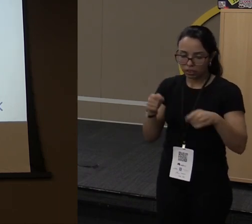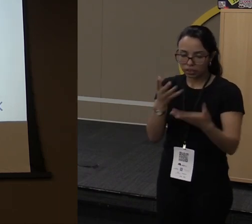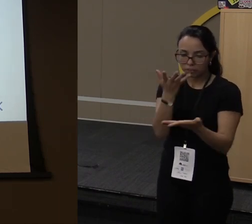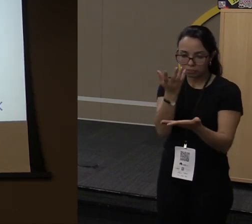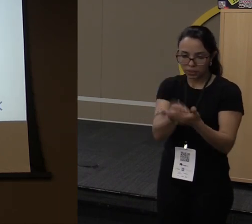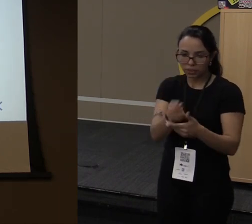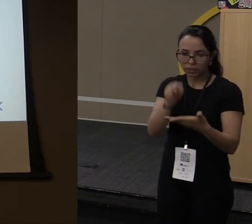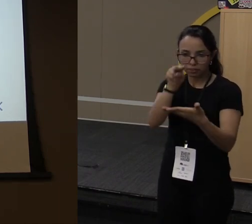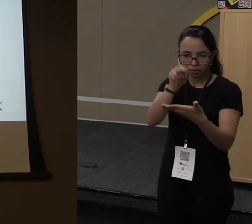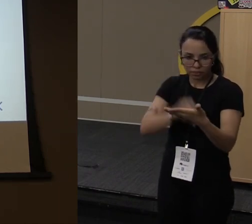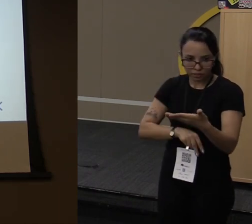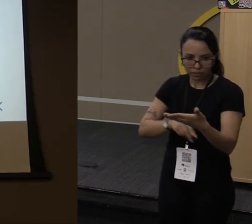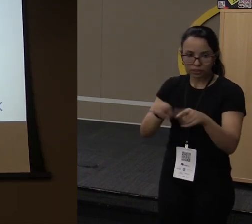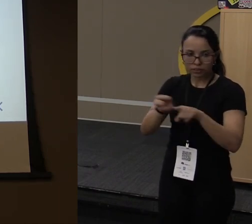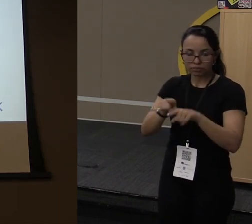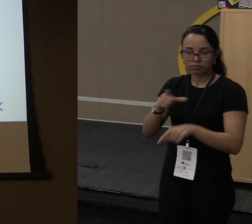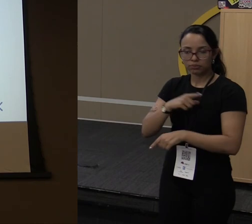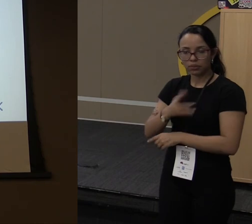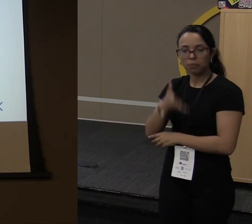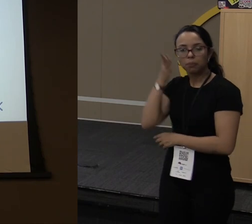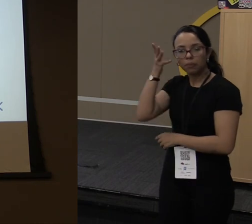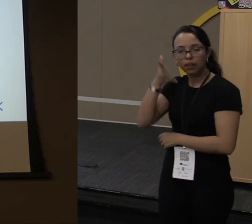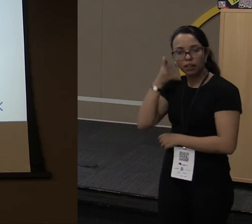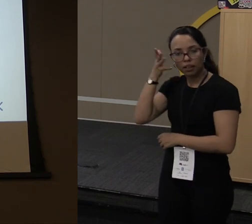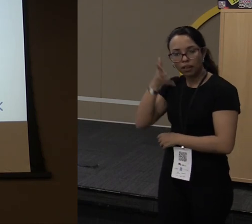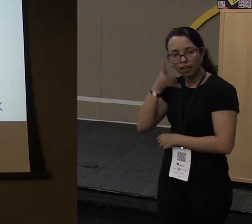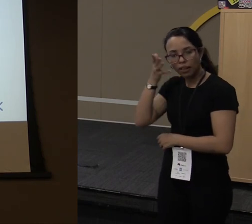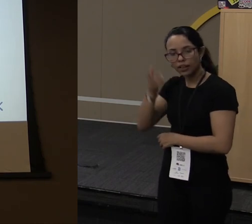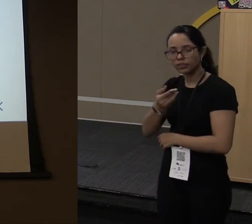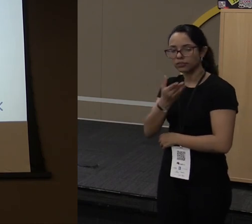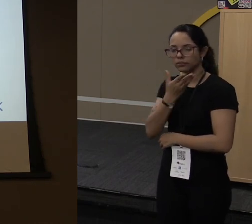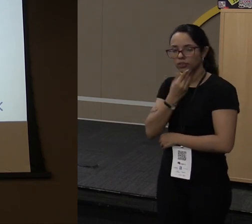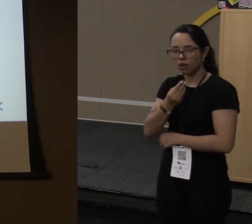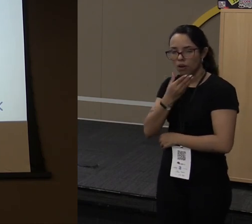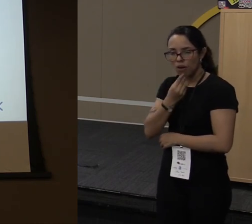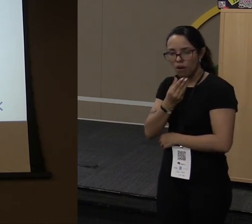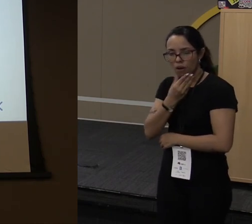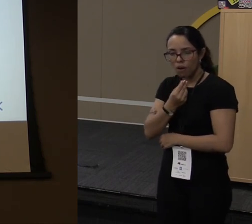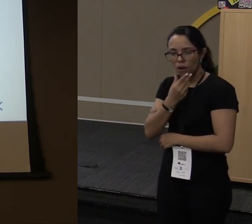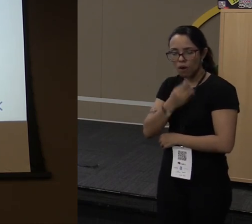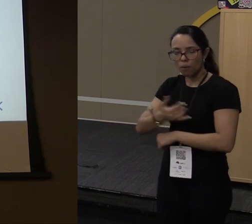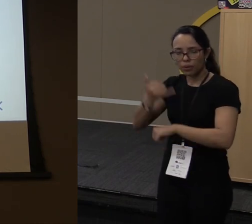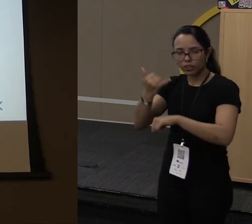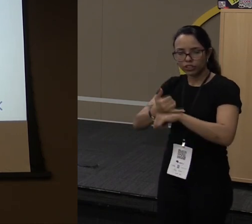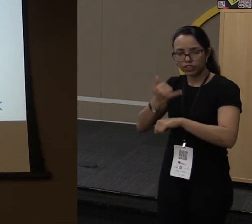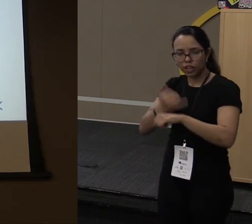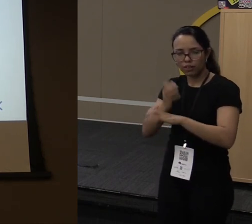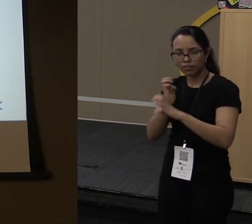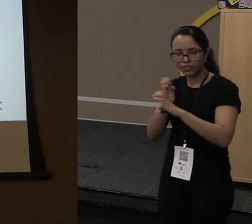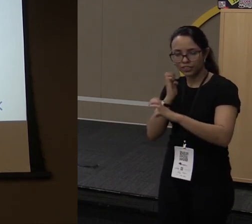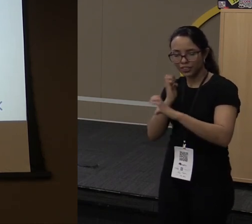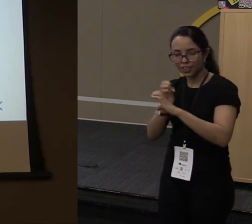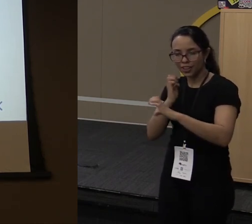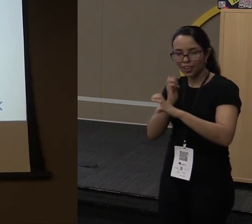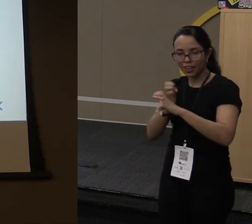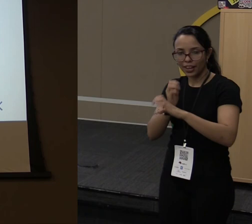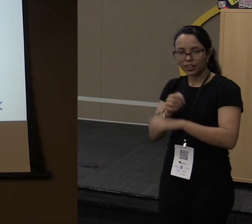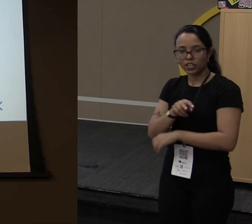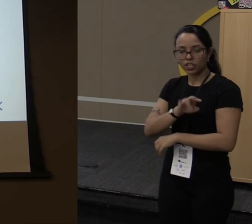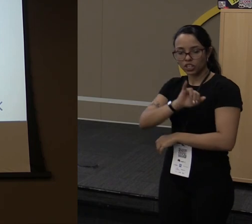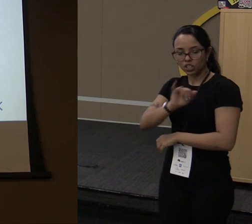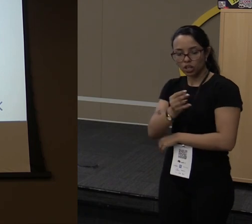palestra do Brian Gotts, acho que é assim que eu falo o nome dele, que é o chefe de engenharia da JVM,